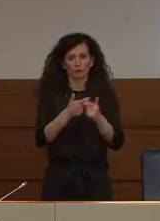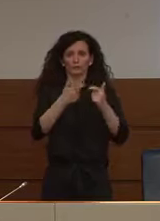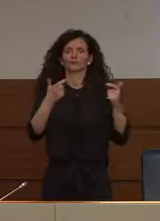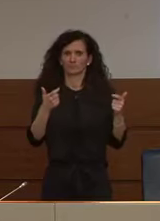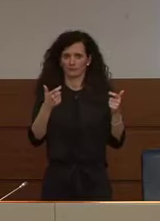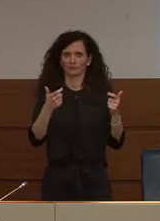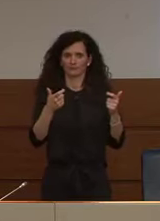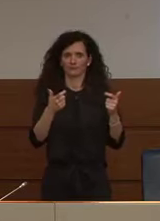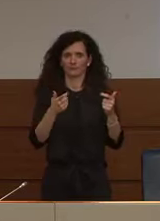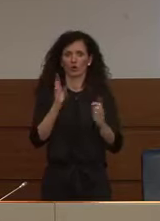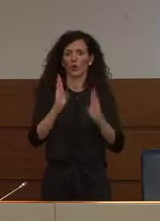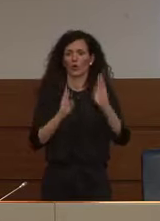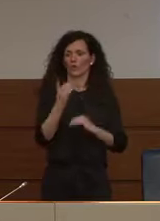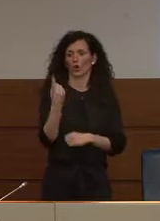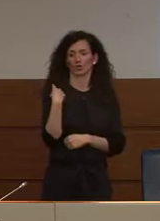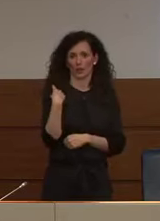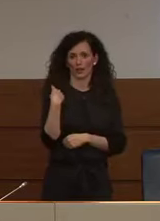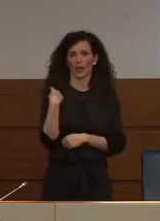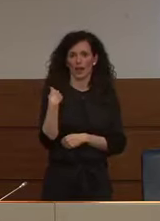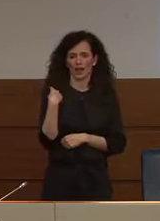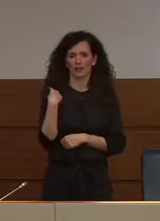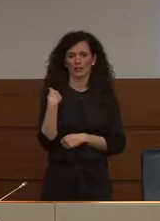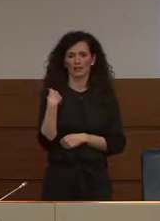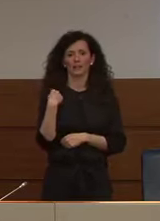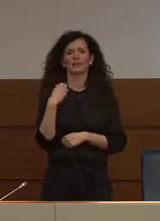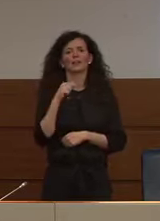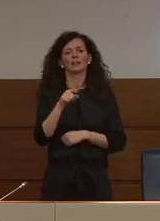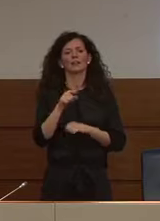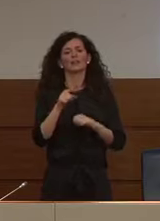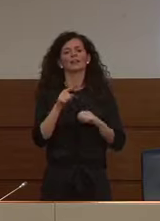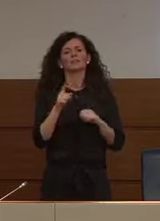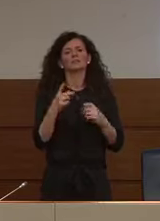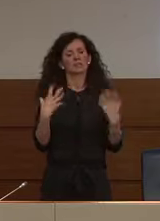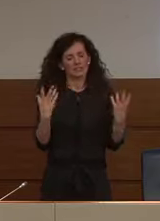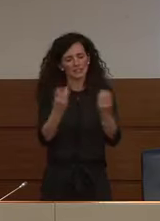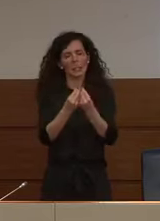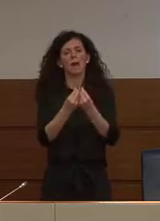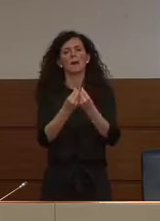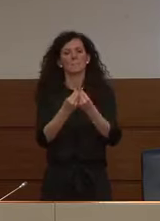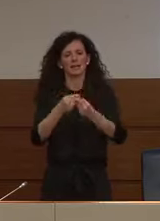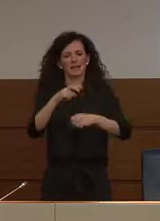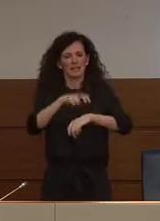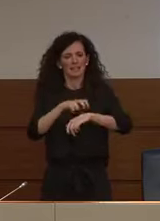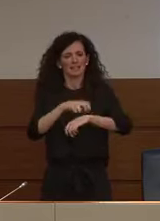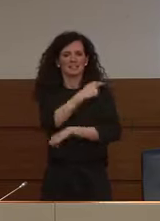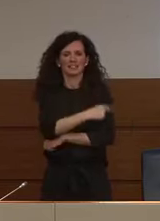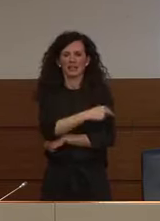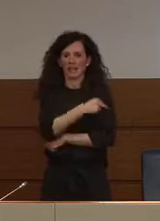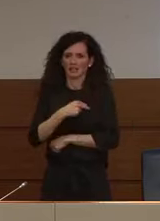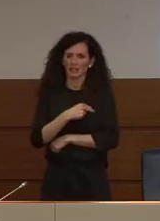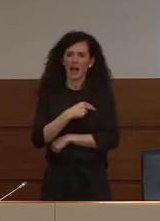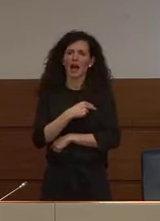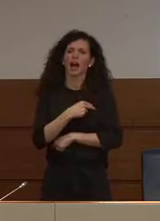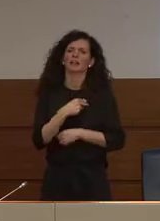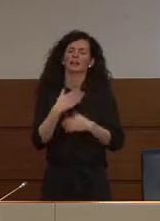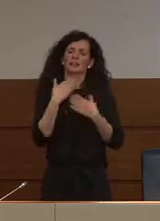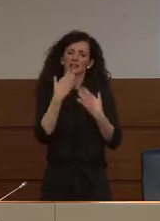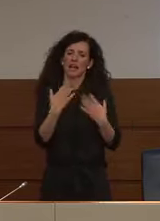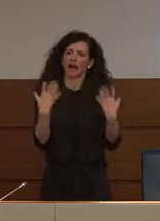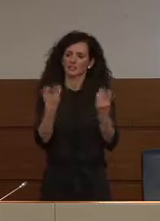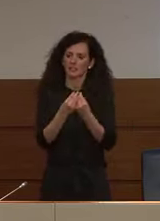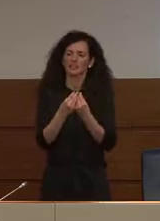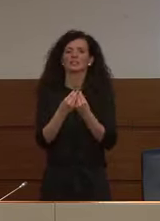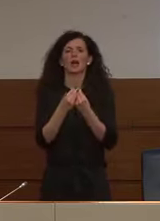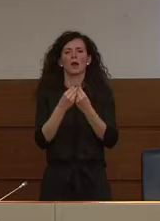ieri, che si aggiungono ai sanitari, che voglio ringraziare insieme con le forze dell